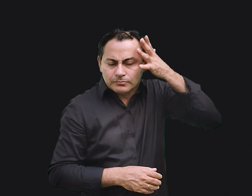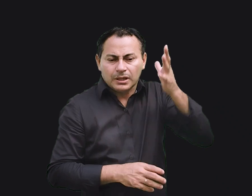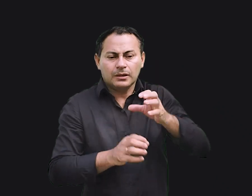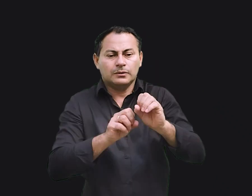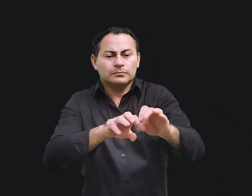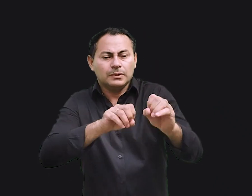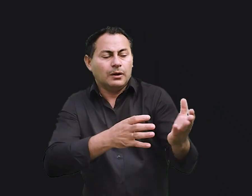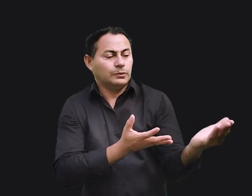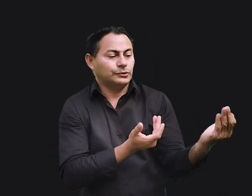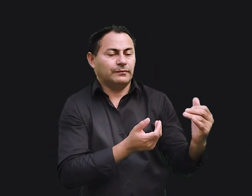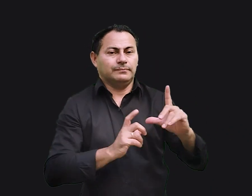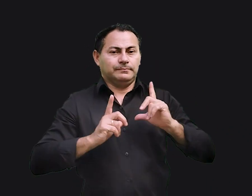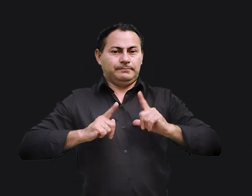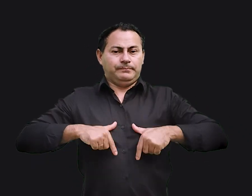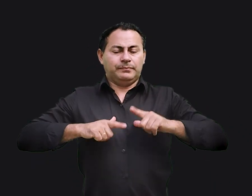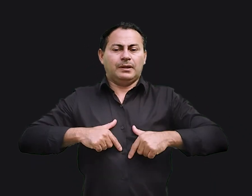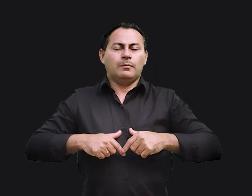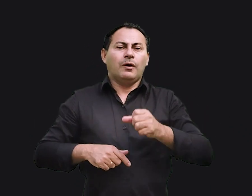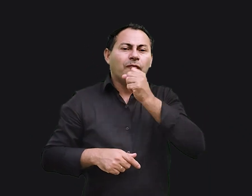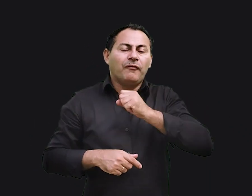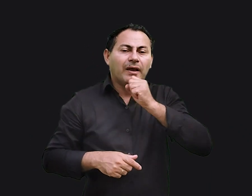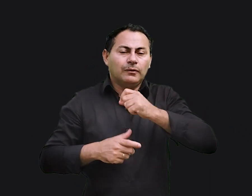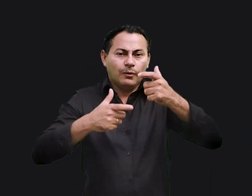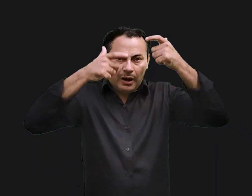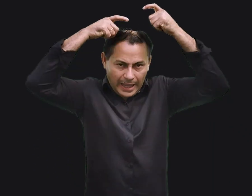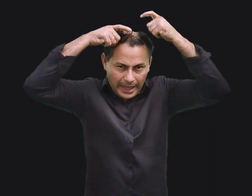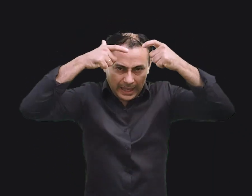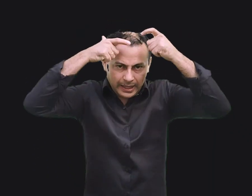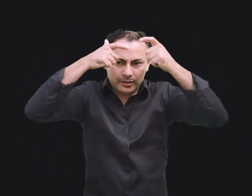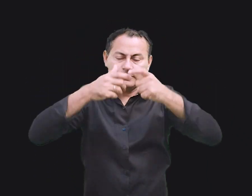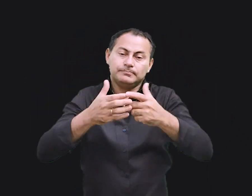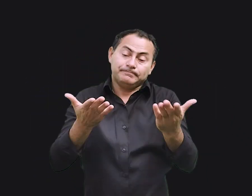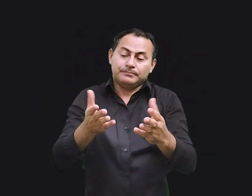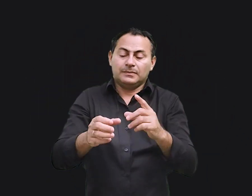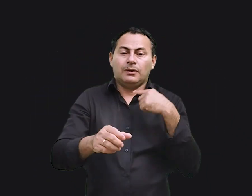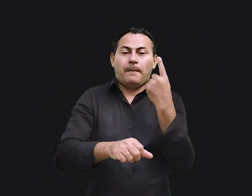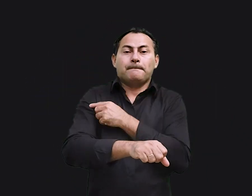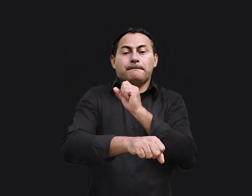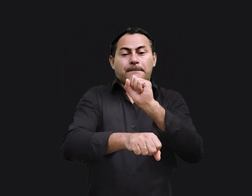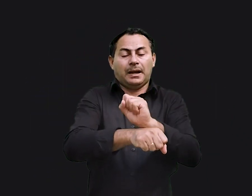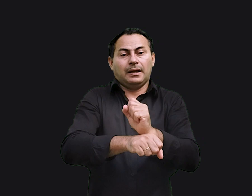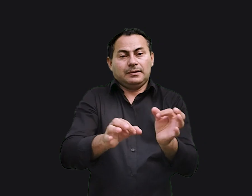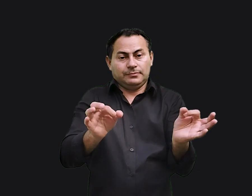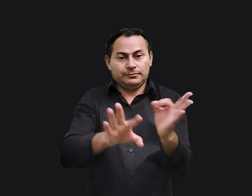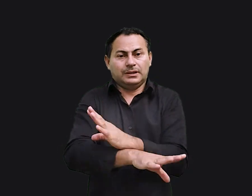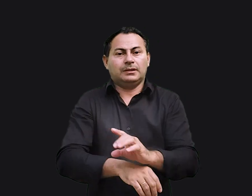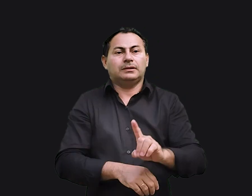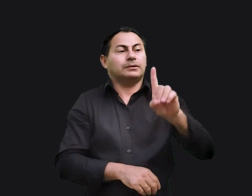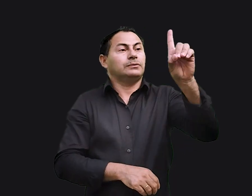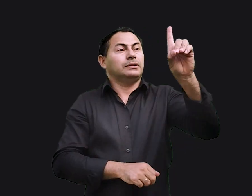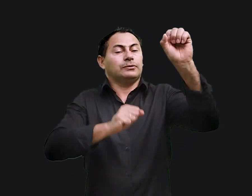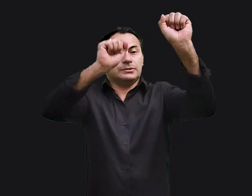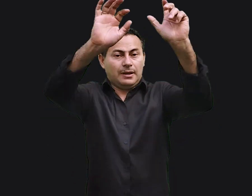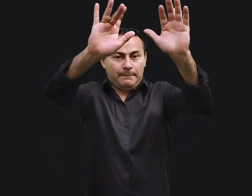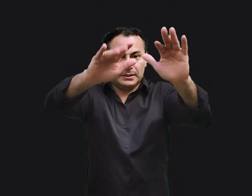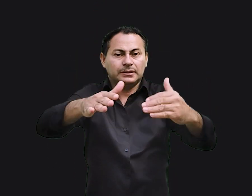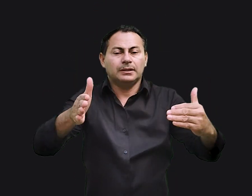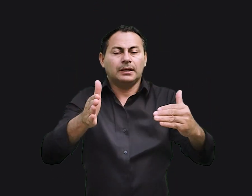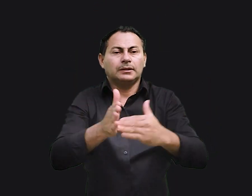aos jovens de Israel por um velho rei. Vamos ficando por aqui. Que Deus nos abençoe. Até o